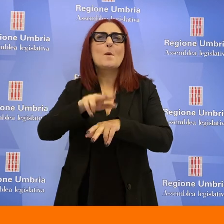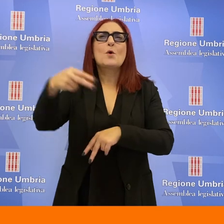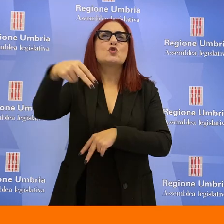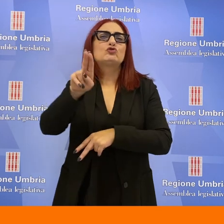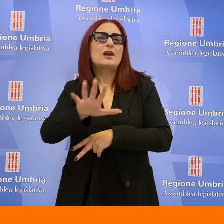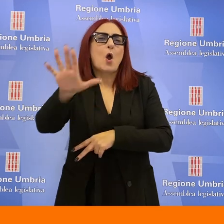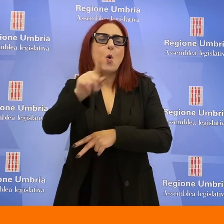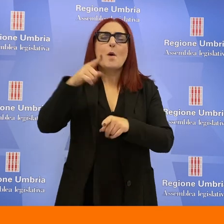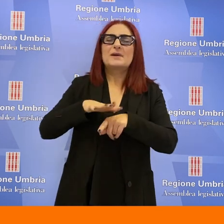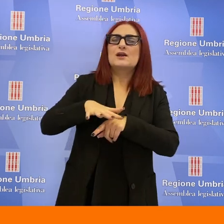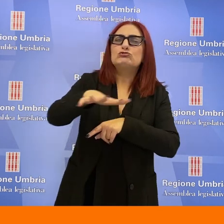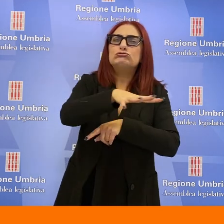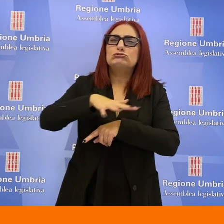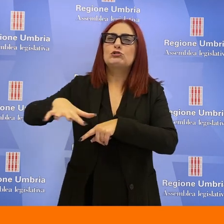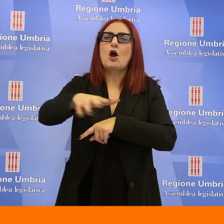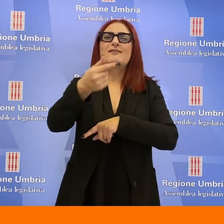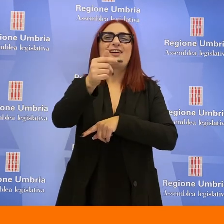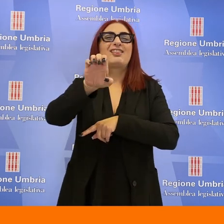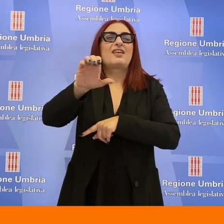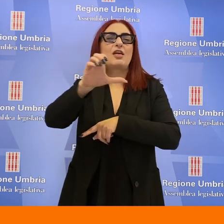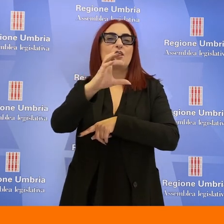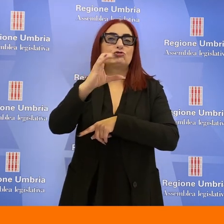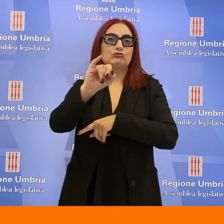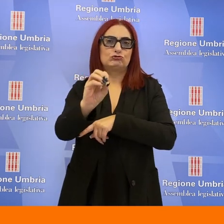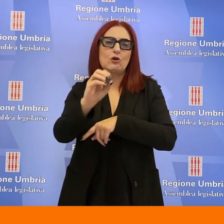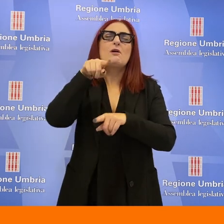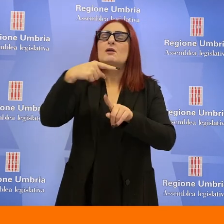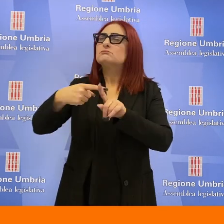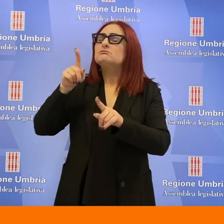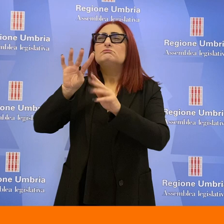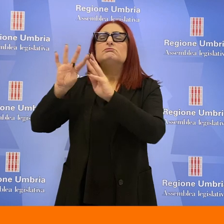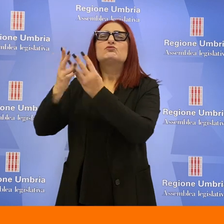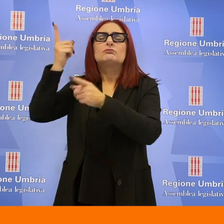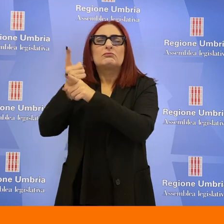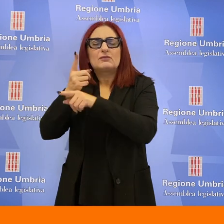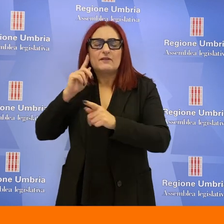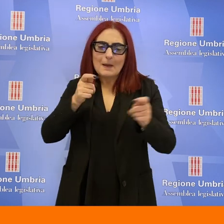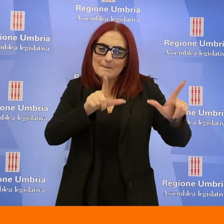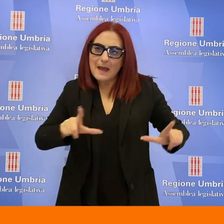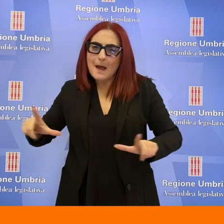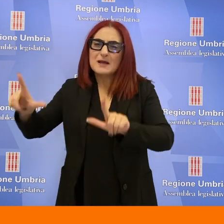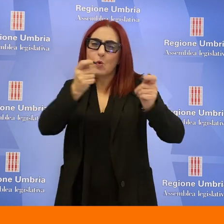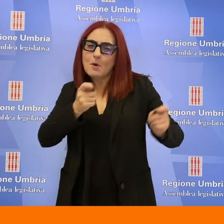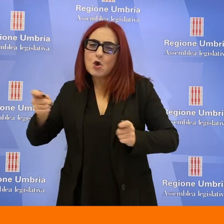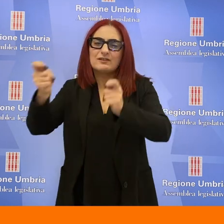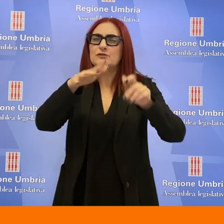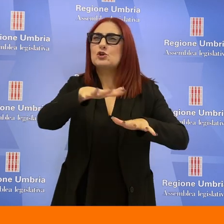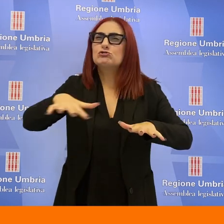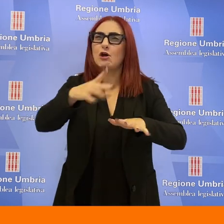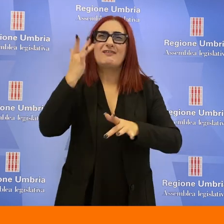di Nocera Umbra e l'area del Tescio. La Regione chiede Pastorelli avvio un'operazione di mappatura, monitoraggio delle aree più a rischio e